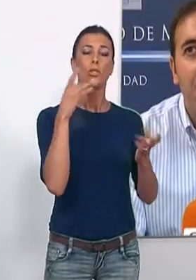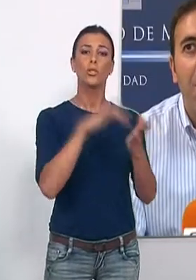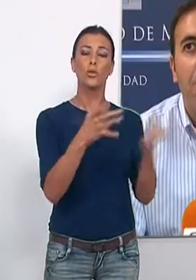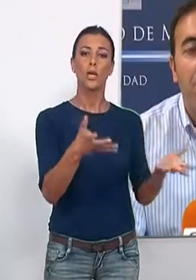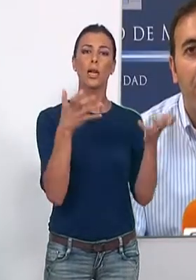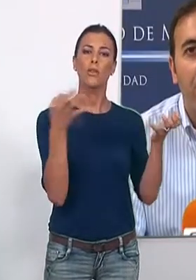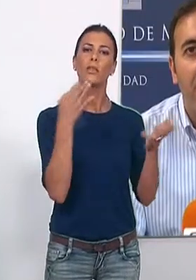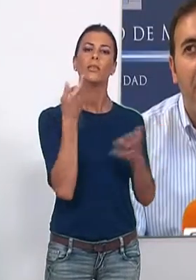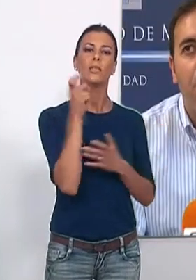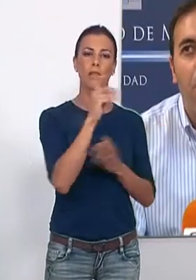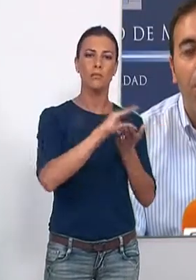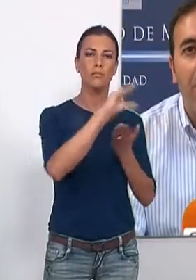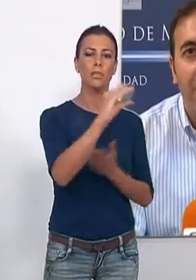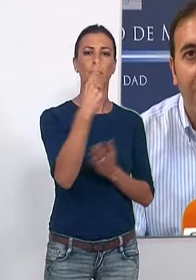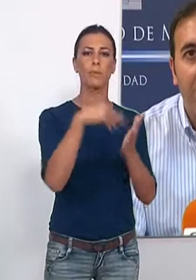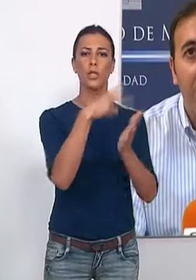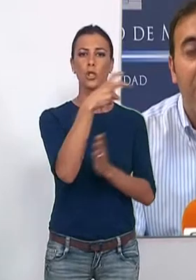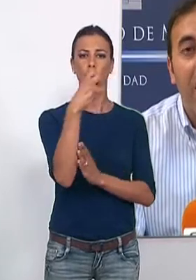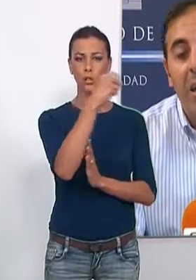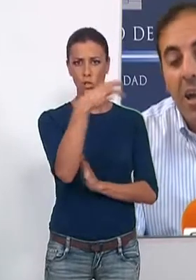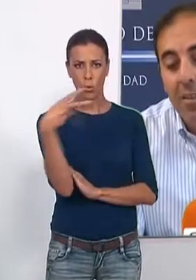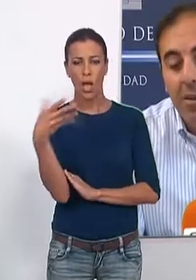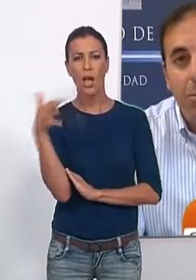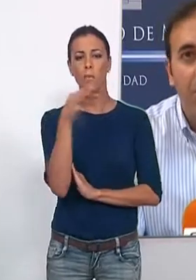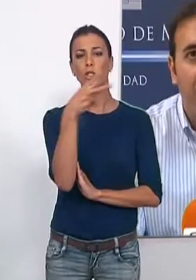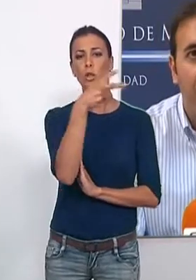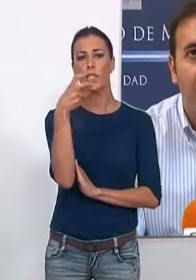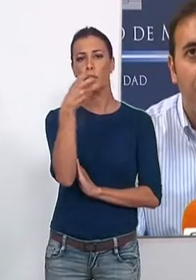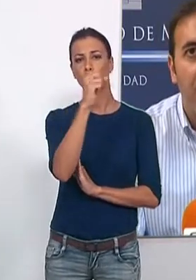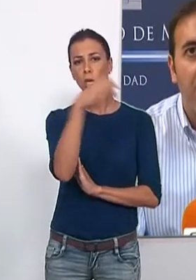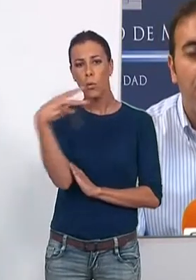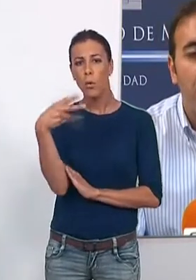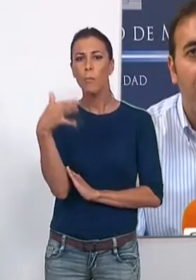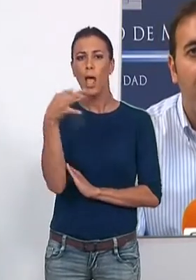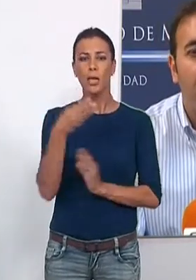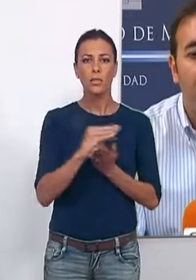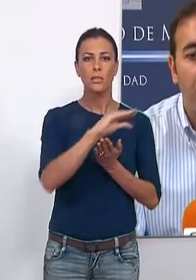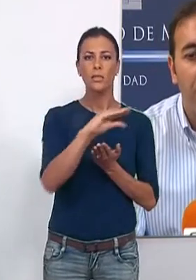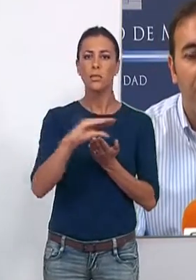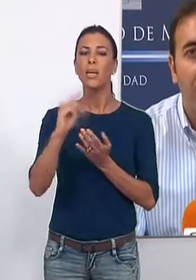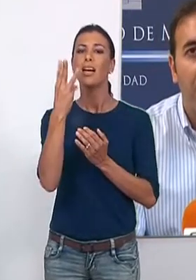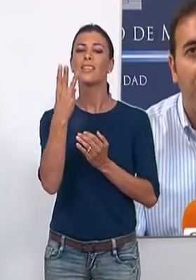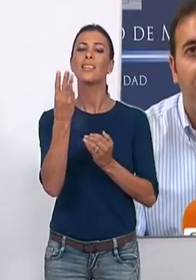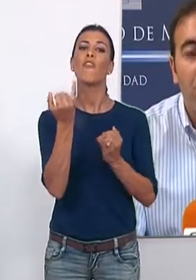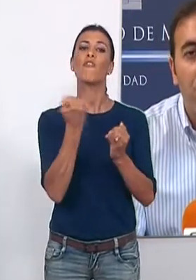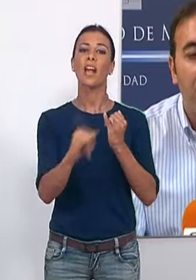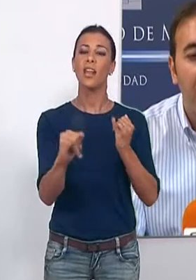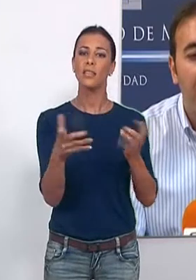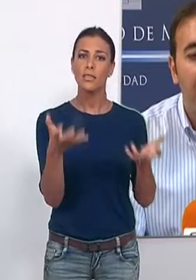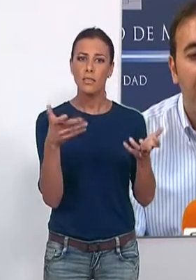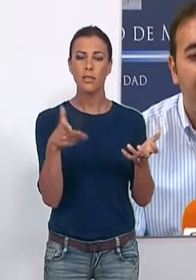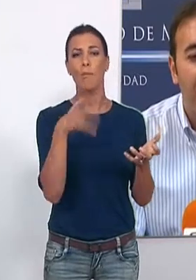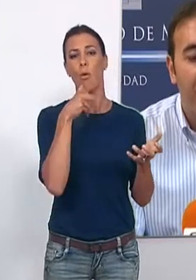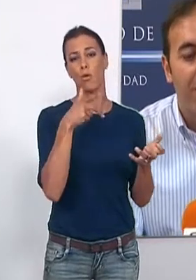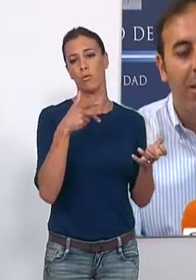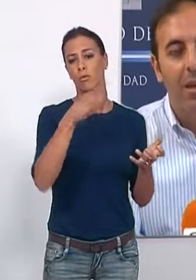recibirá la cantidad de 1.200 euros, además ante los 200 euros que se entregarán a los tres finalistas en